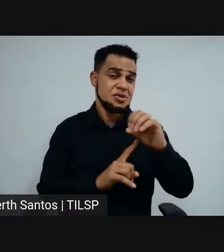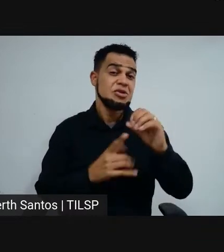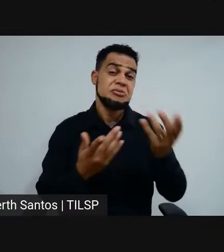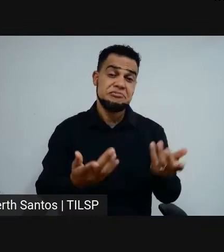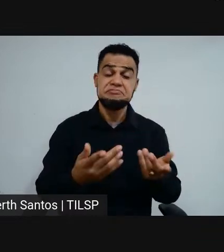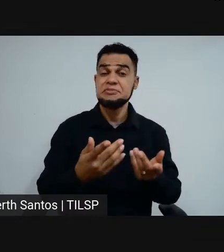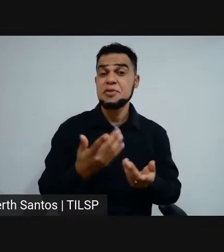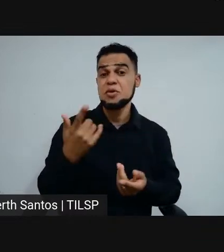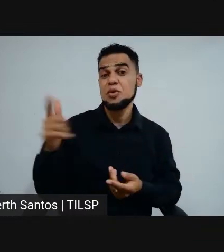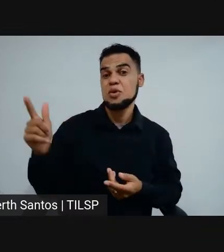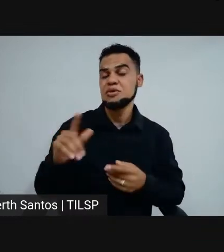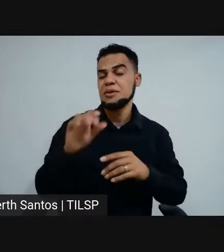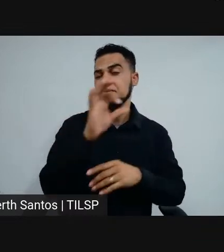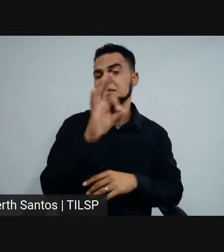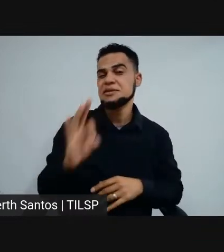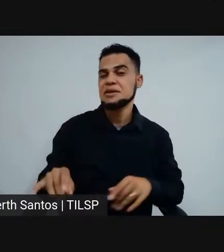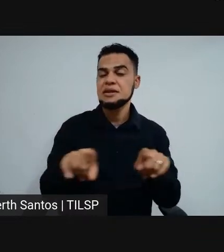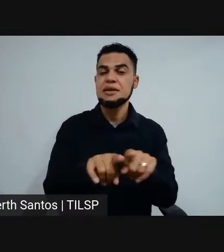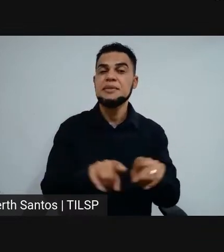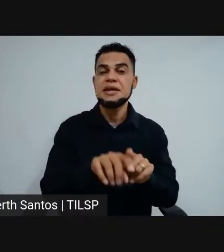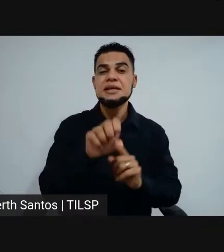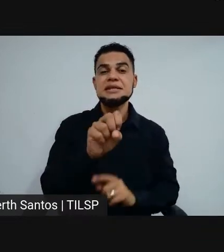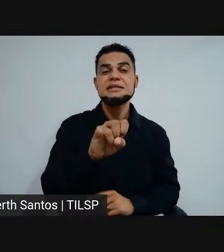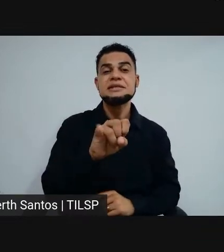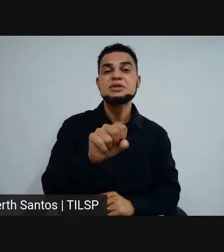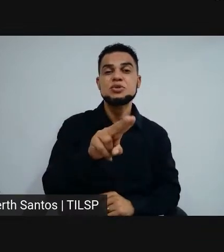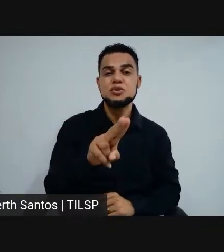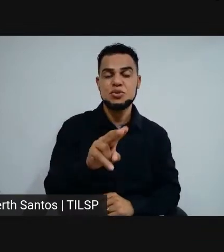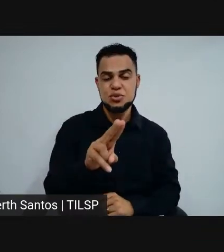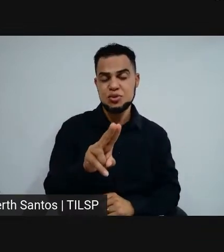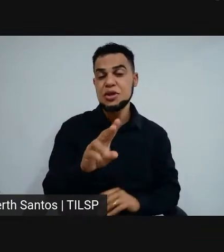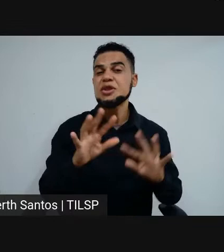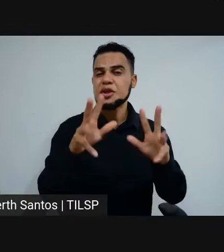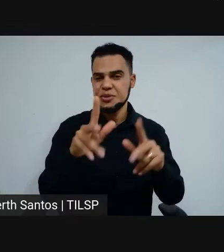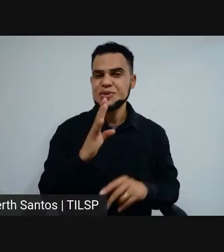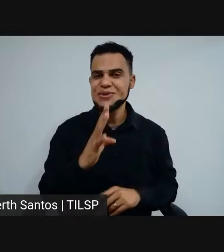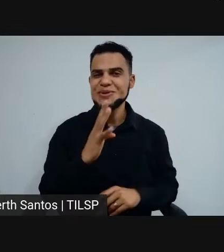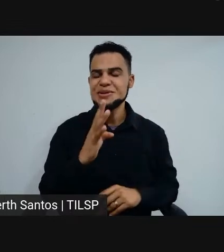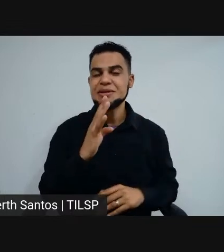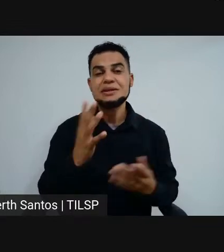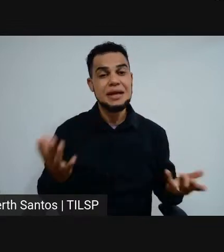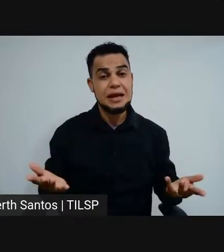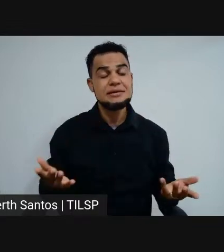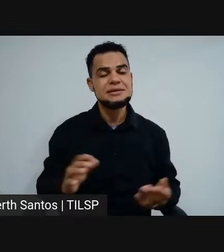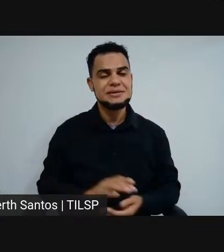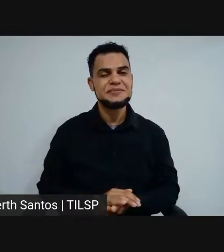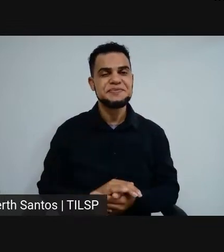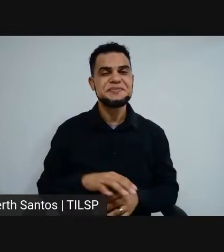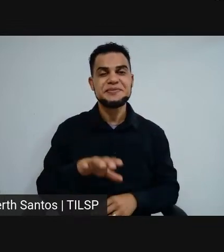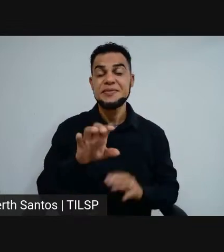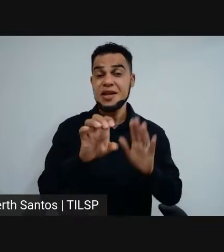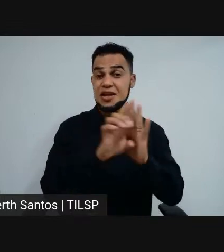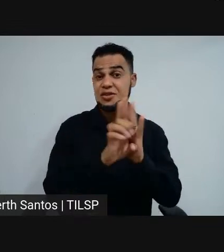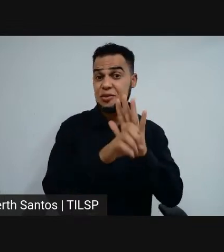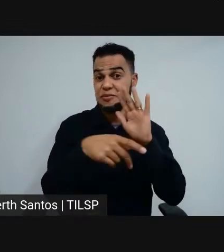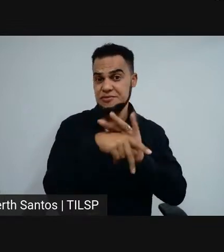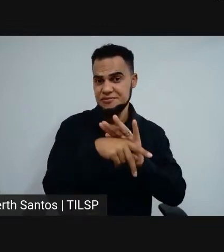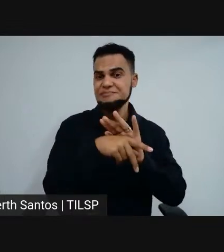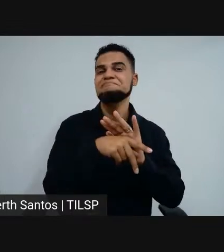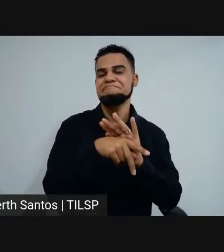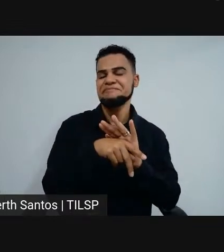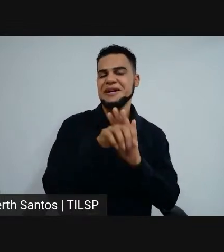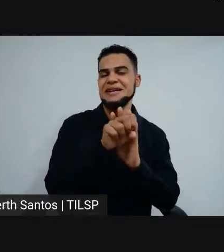das vagas também é ofertado pelo SISU, que todo mundo conhece, em edital próprio, que é